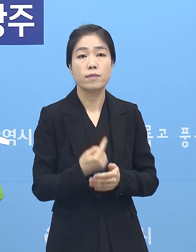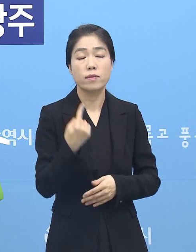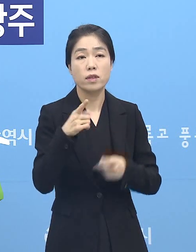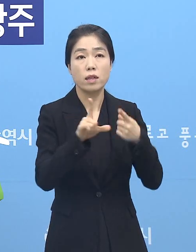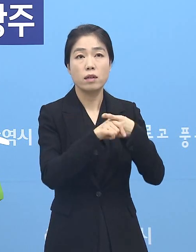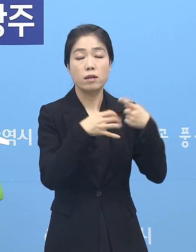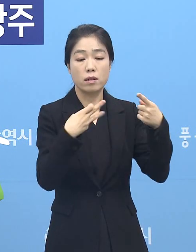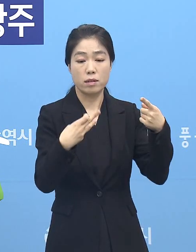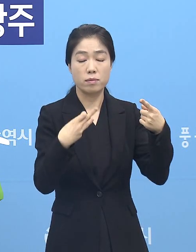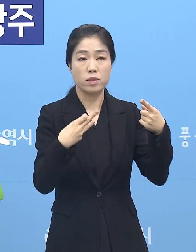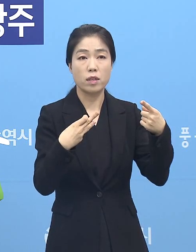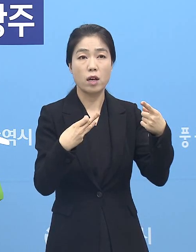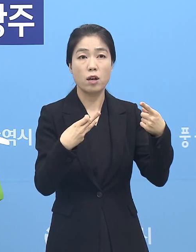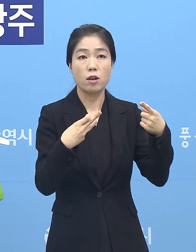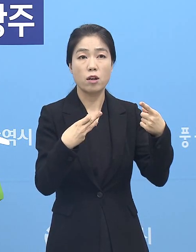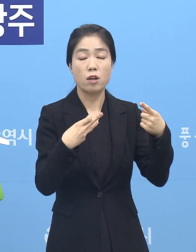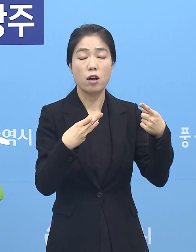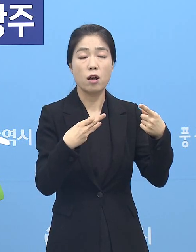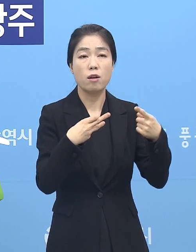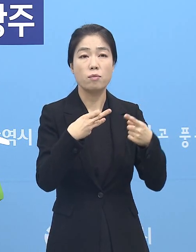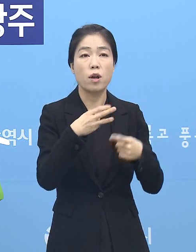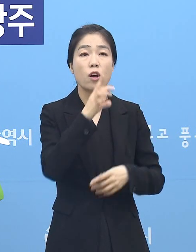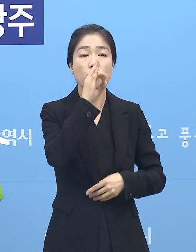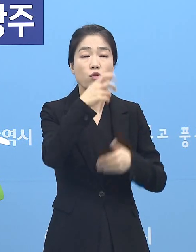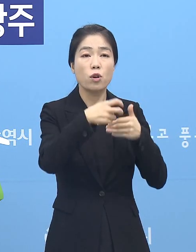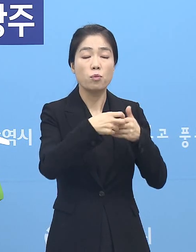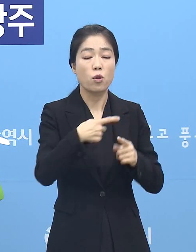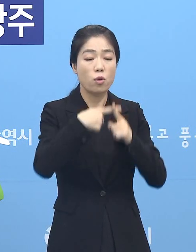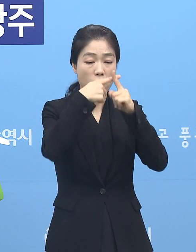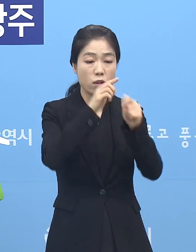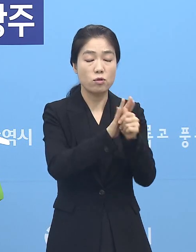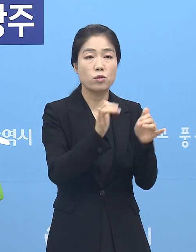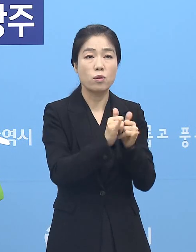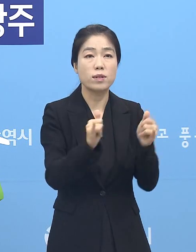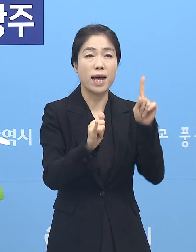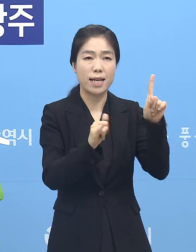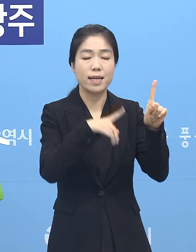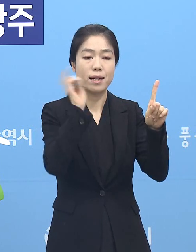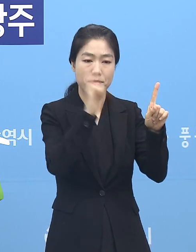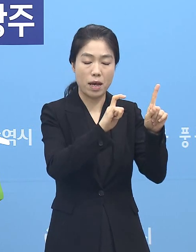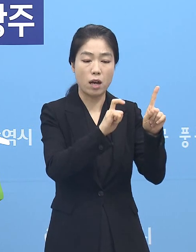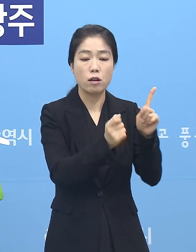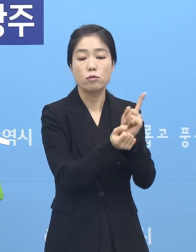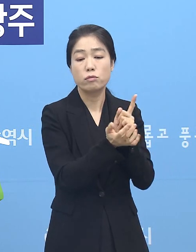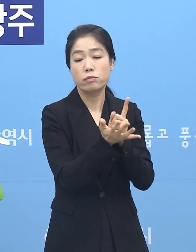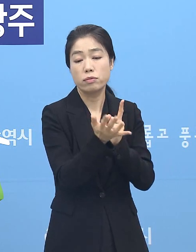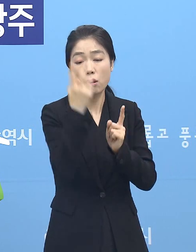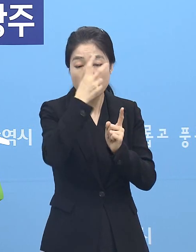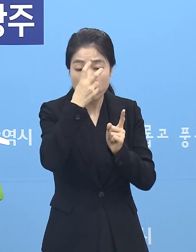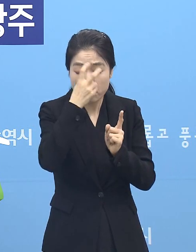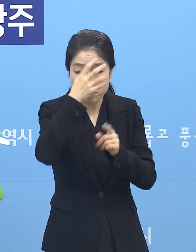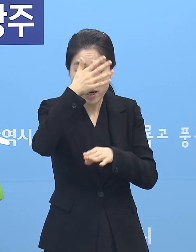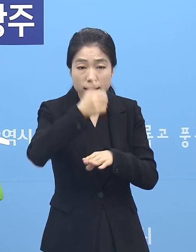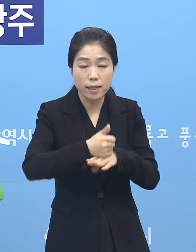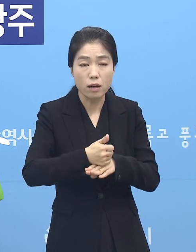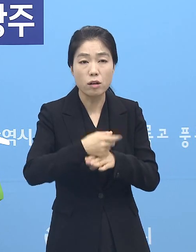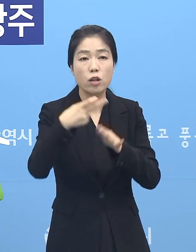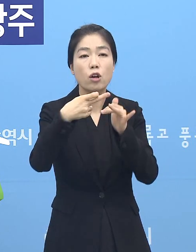어제 1월 13일 수요일에 중앙병원 간호조무사가 먼저 확진되고 종사자하고 환자 등에 대한 추석조사를 한